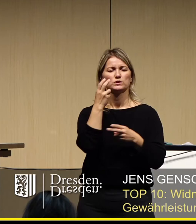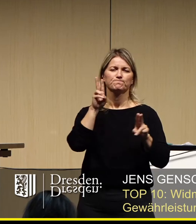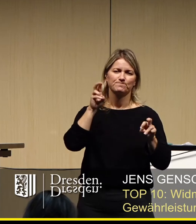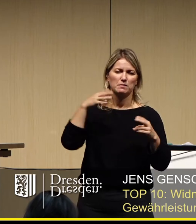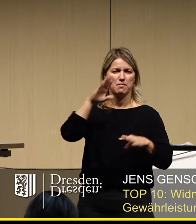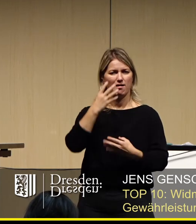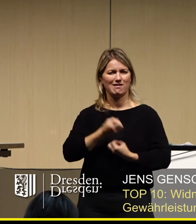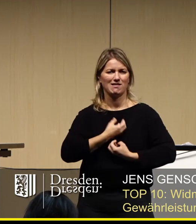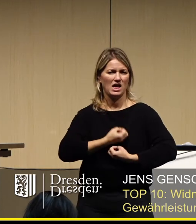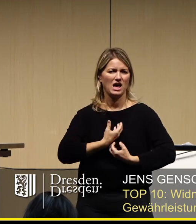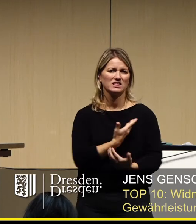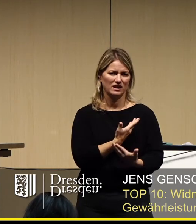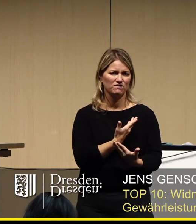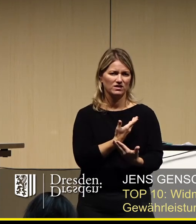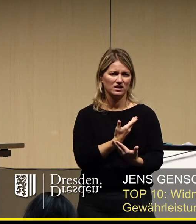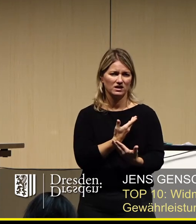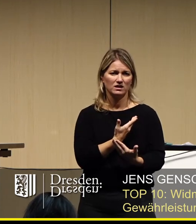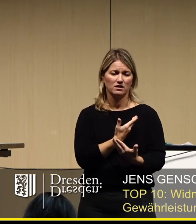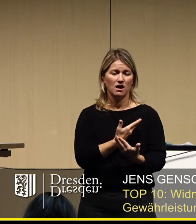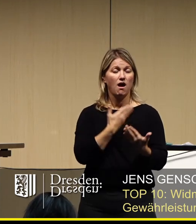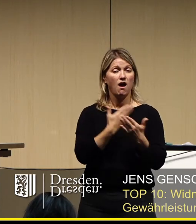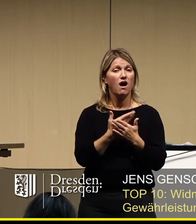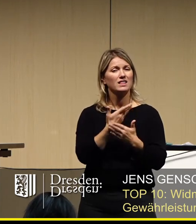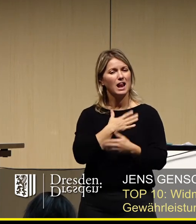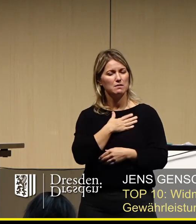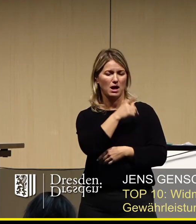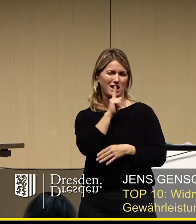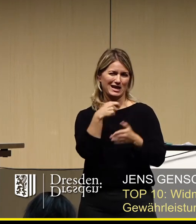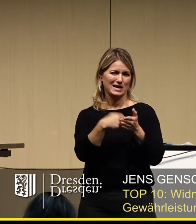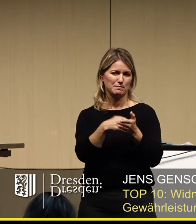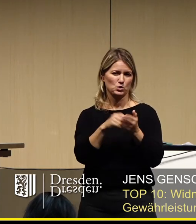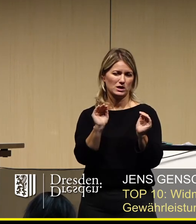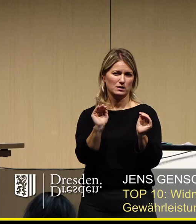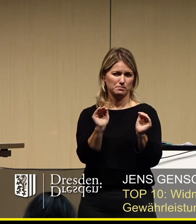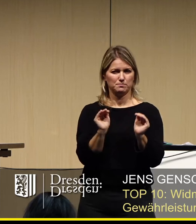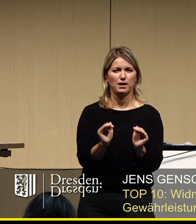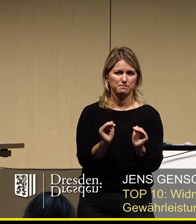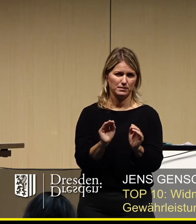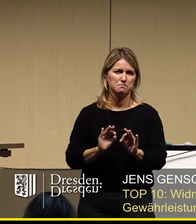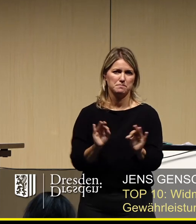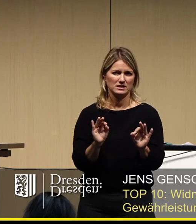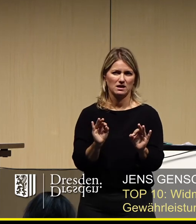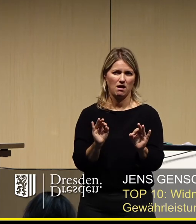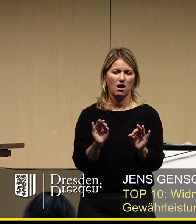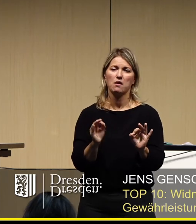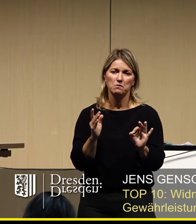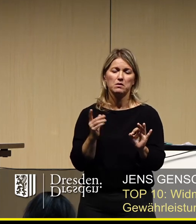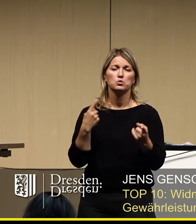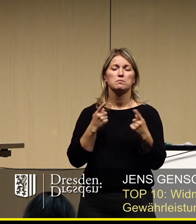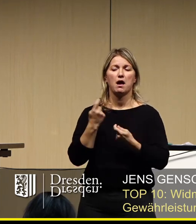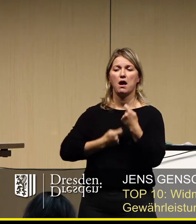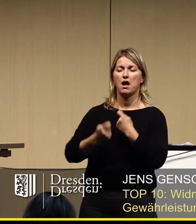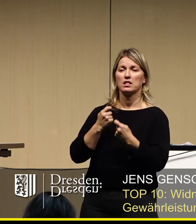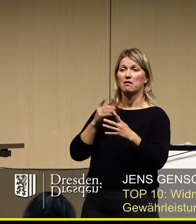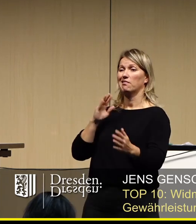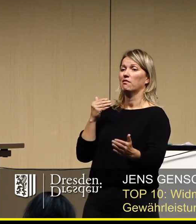zu legen, weil es, glaube ich, besser ist, dort mit den Gebühren eher runter zu gehen, als den Händlern dann kurz vor einer